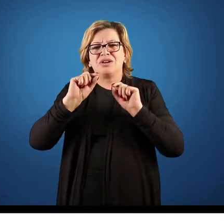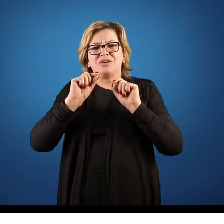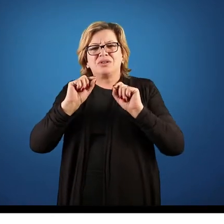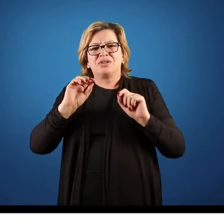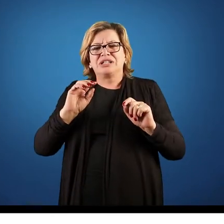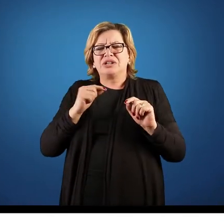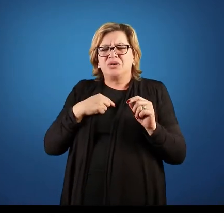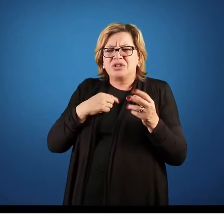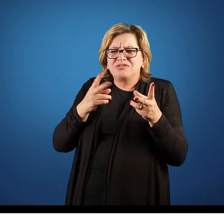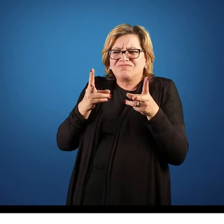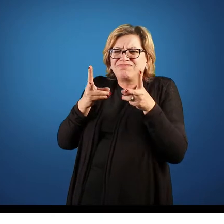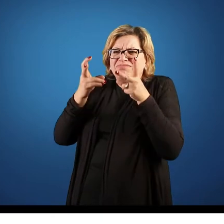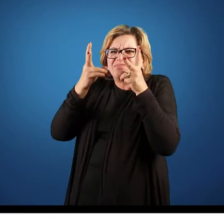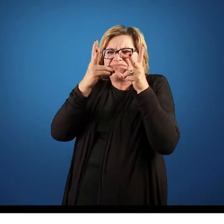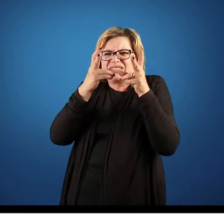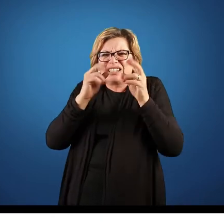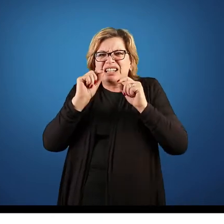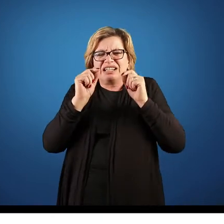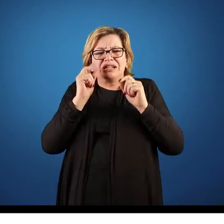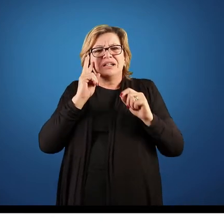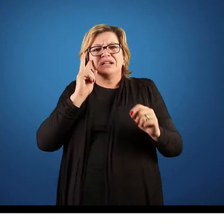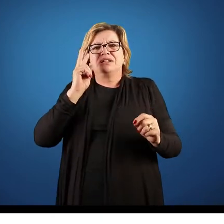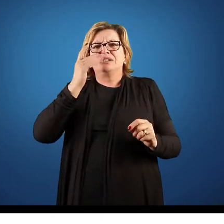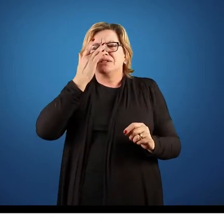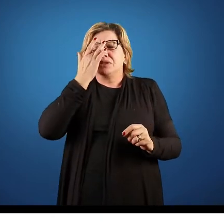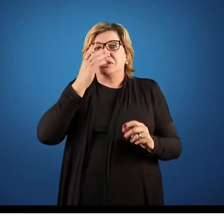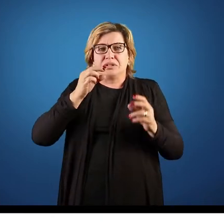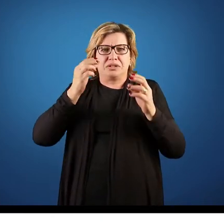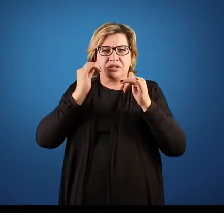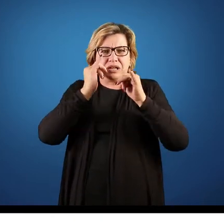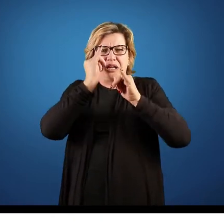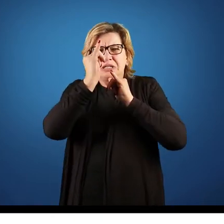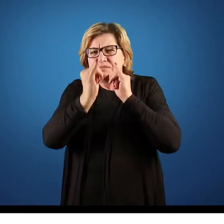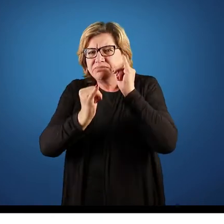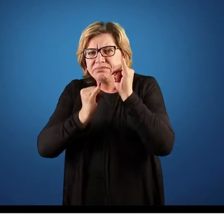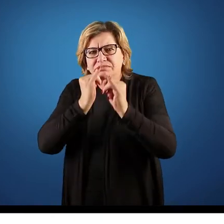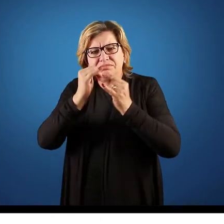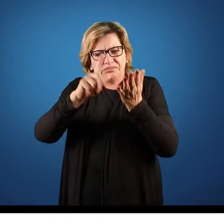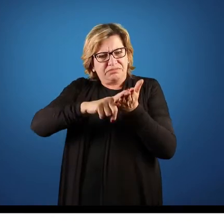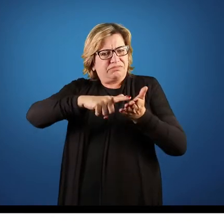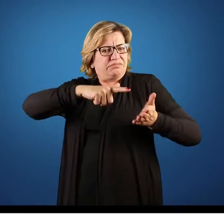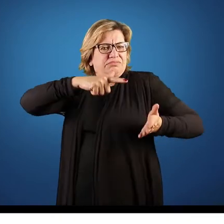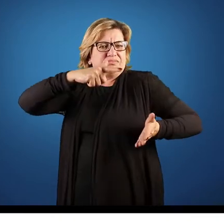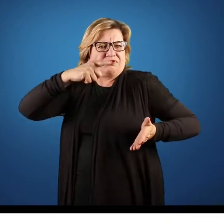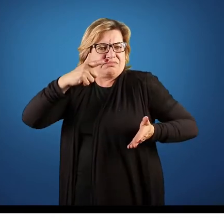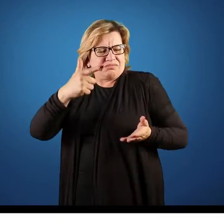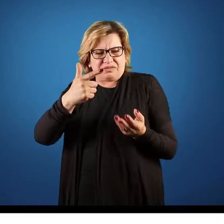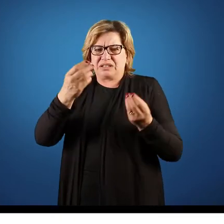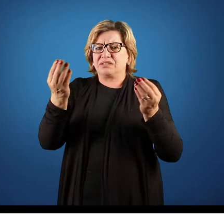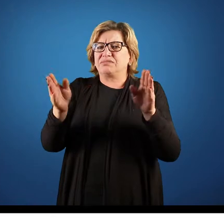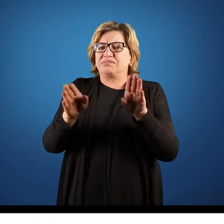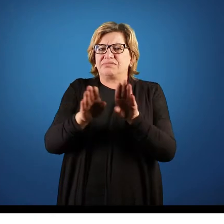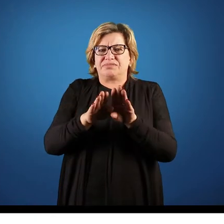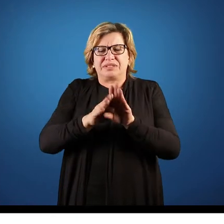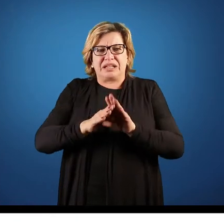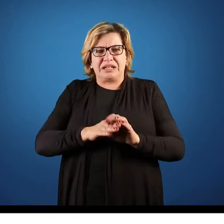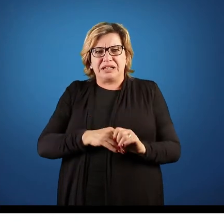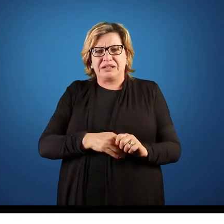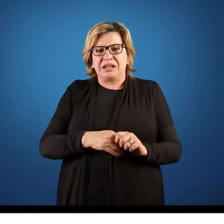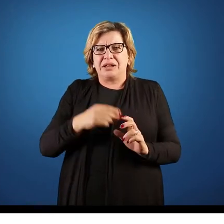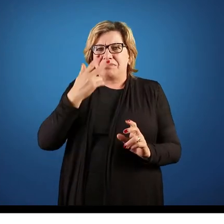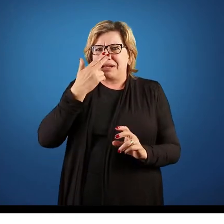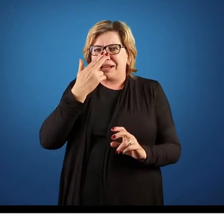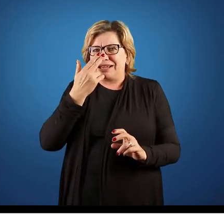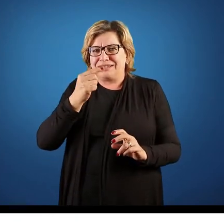aquilo que eu capto hoje, né? Através das mídias especializadas, através das notícias do meu setor. Ah, aumentou a